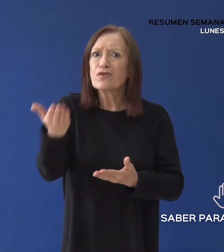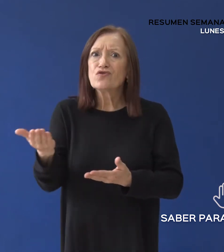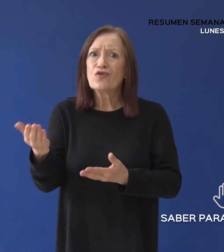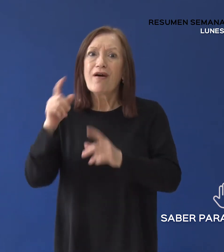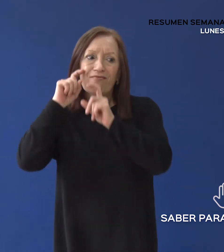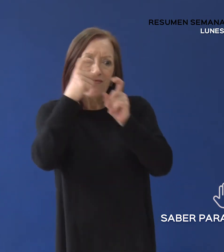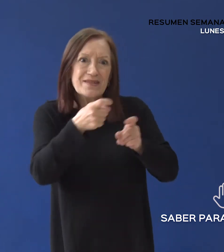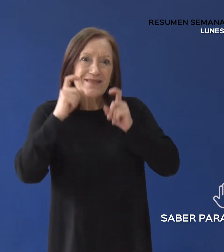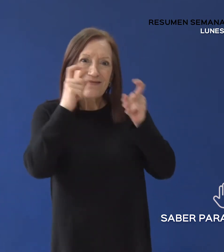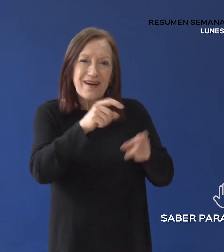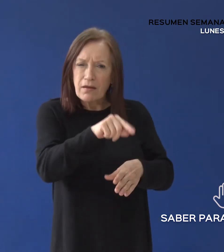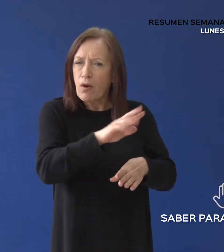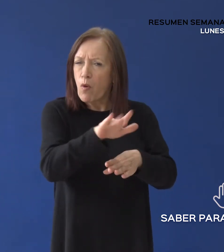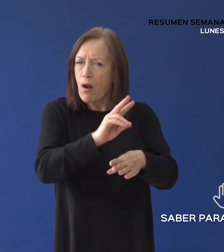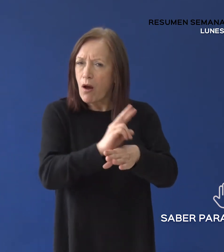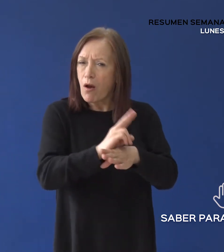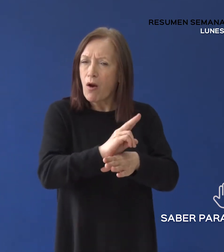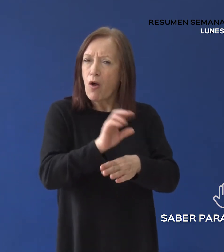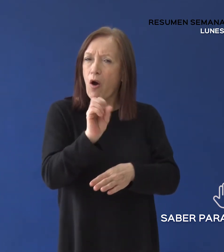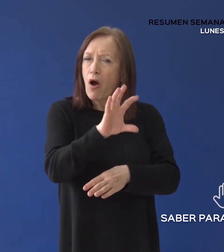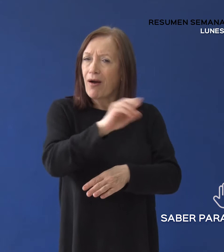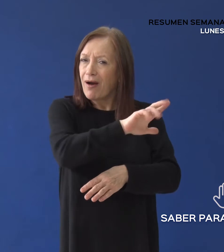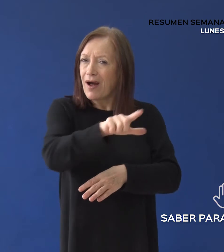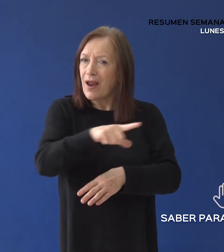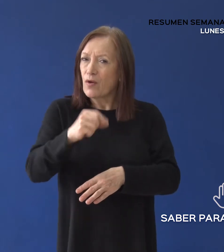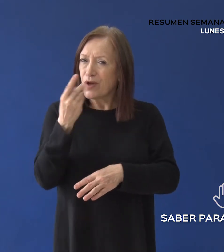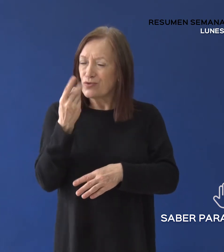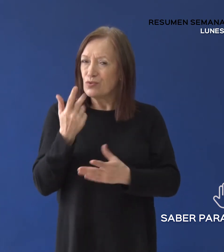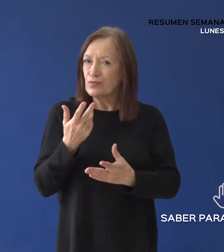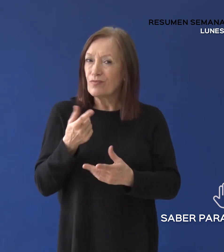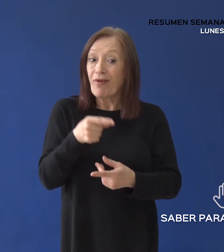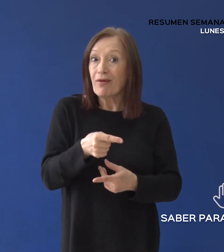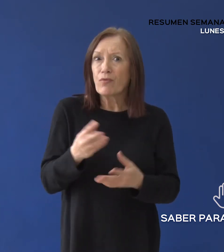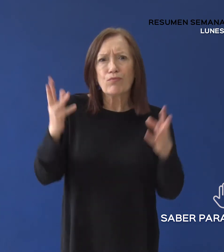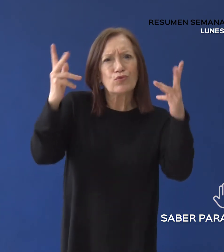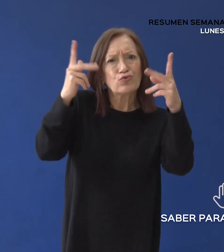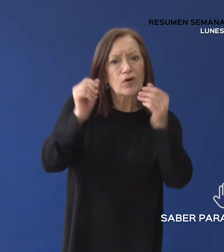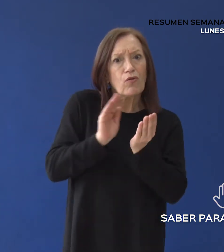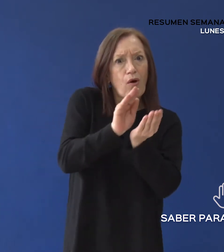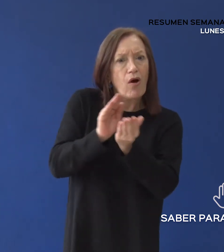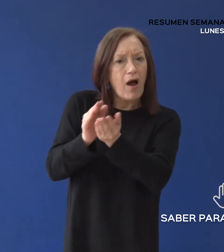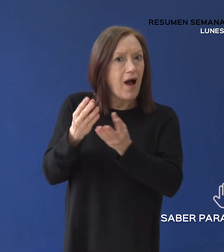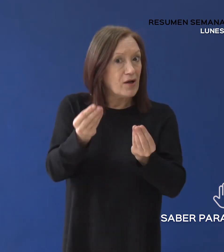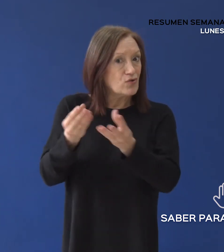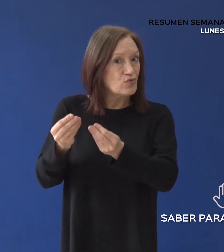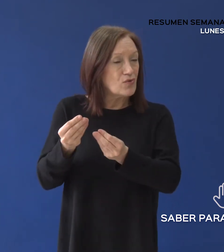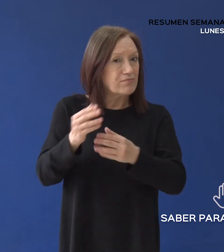Geológica Provincial Laguna Azul, vinculadas a un plan de inversiones y obras públicas turísticas,